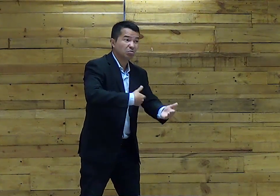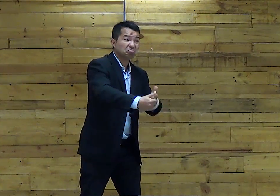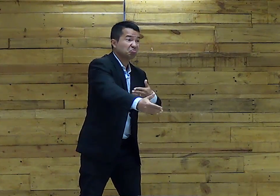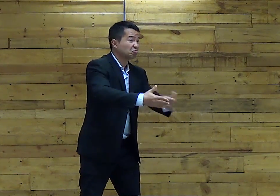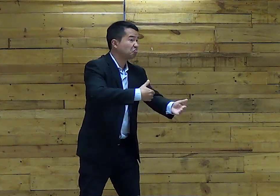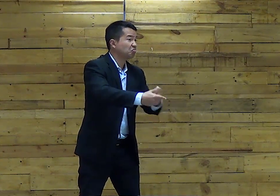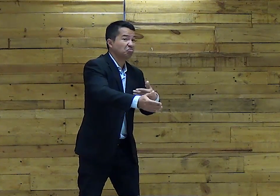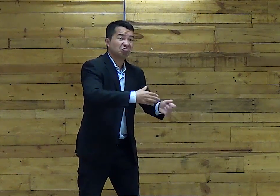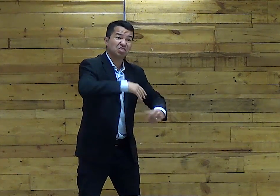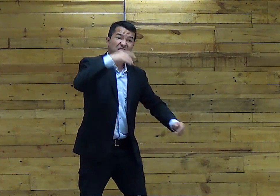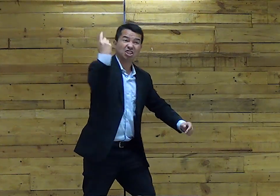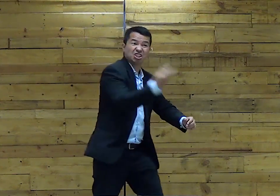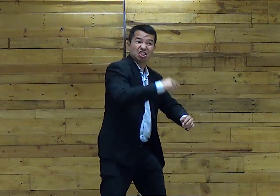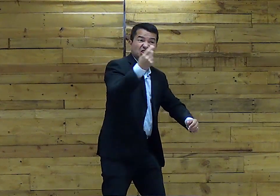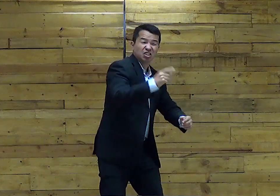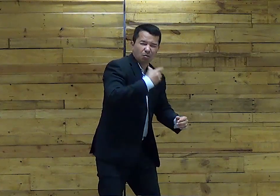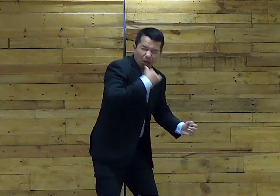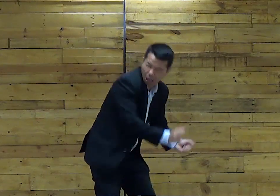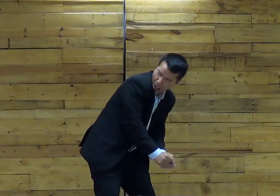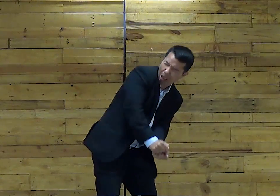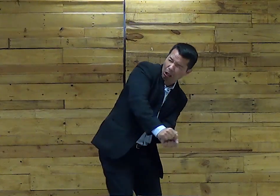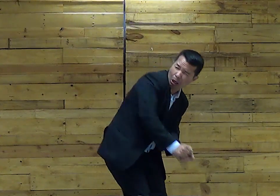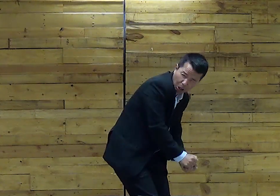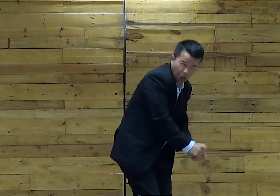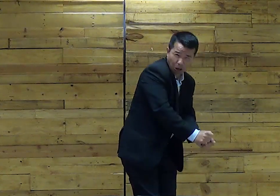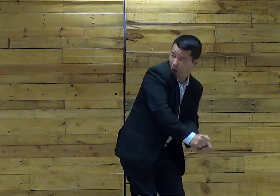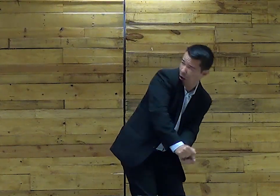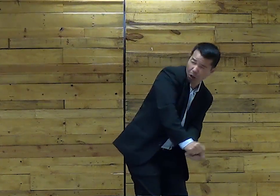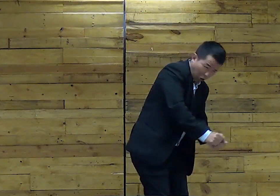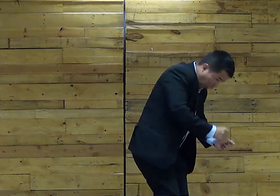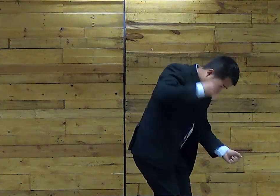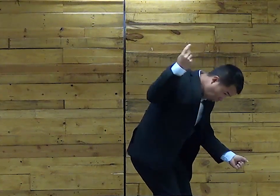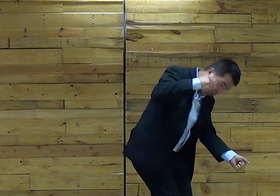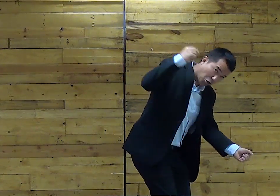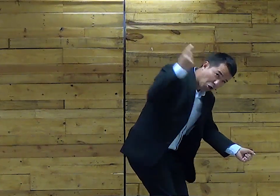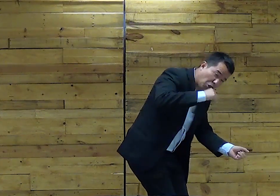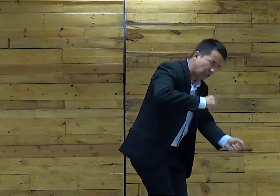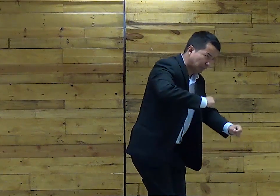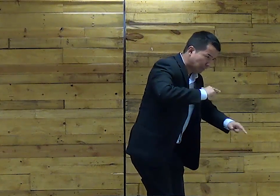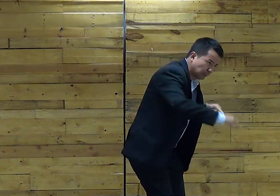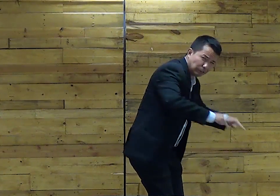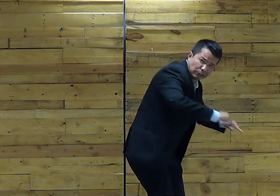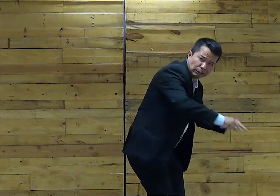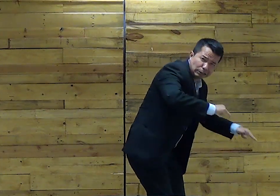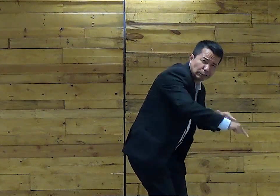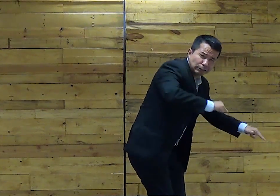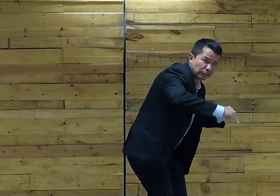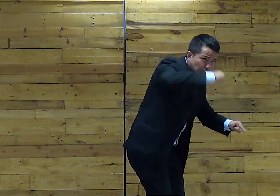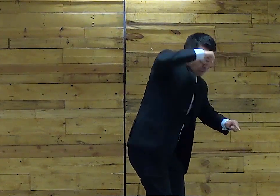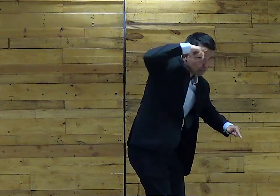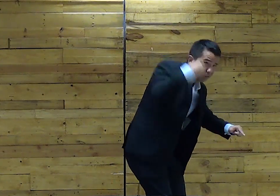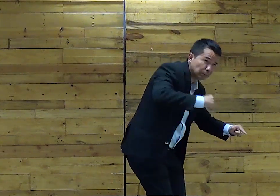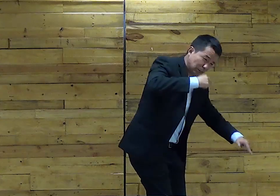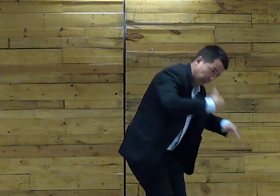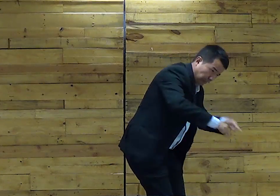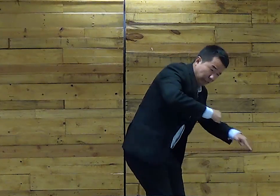Mais velho, homem ou mulher Se era escravo Precisava obedecer E trabalhar duro